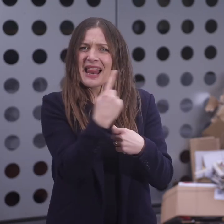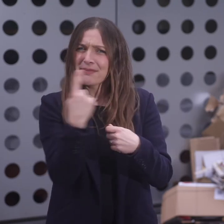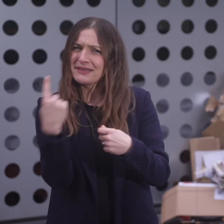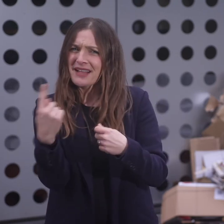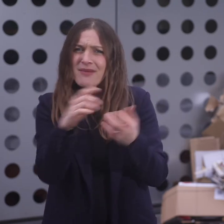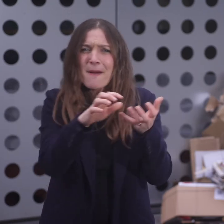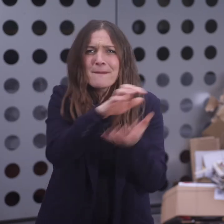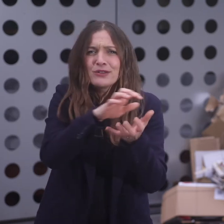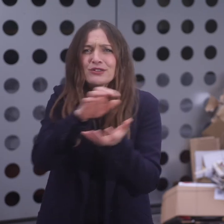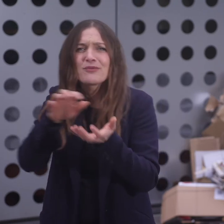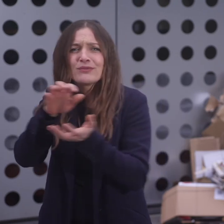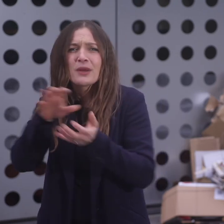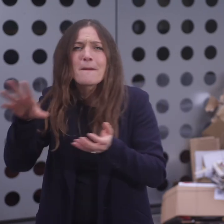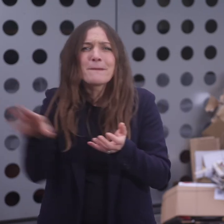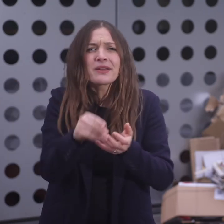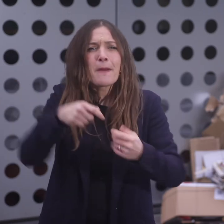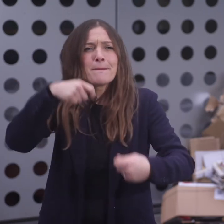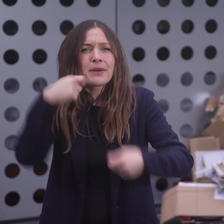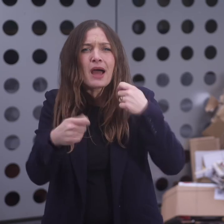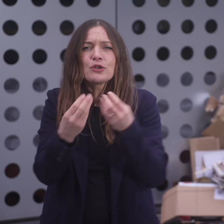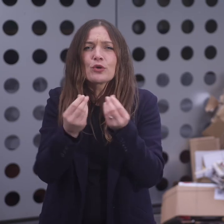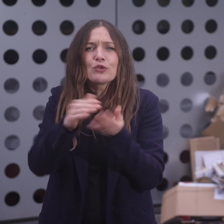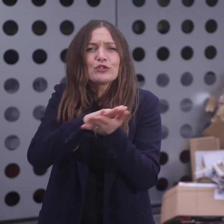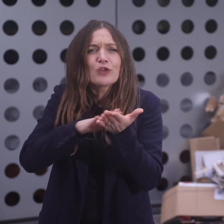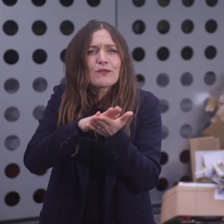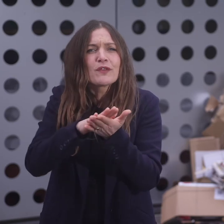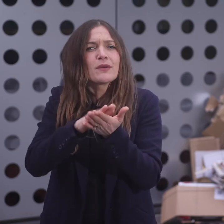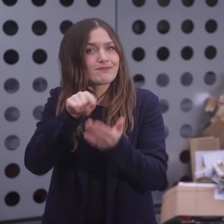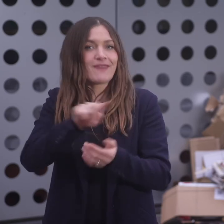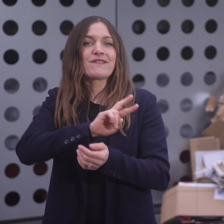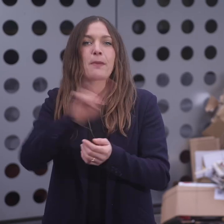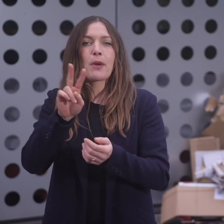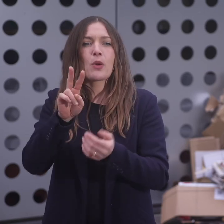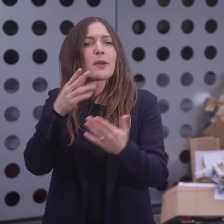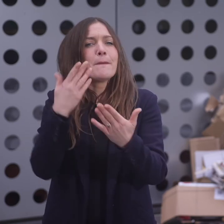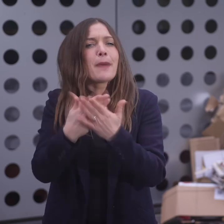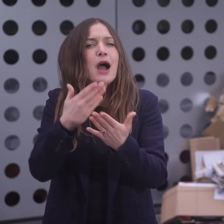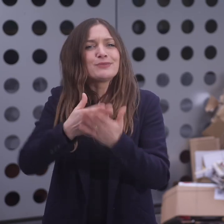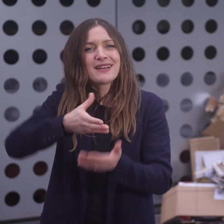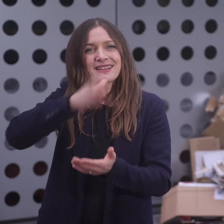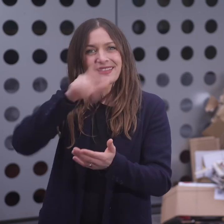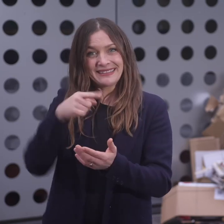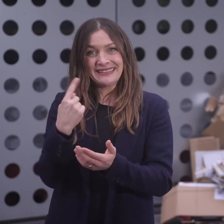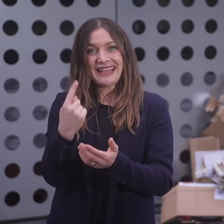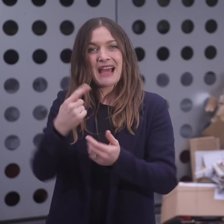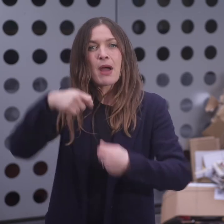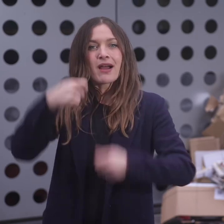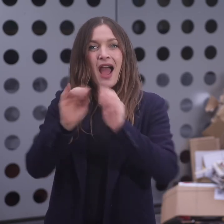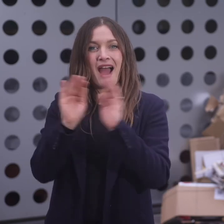Plastifiziertes oder beschichtetes Papier, Pergament oder pergamentähnliches Papier,